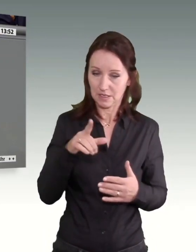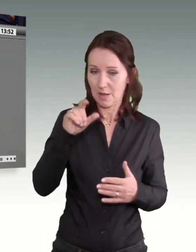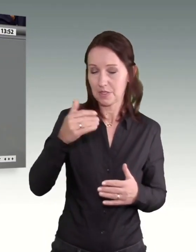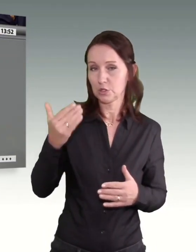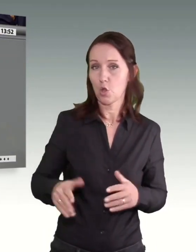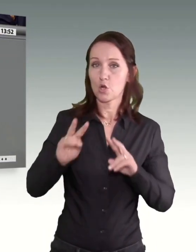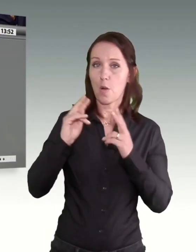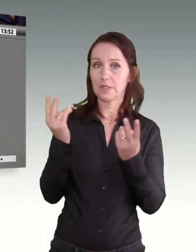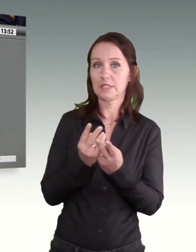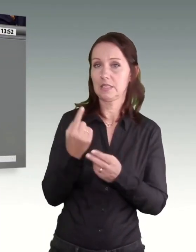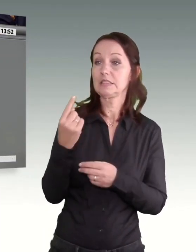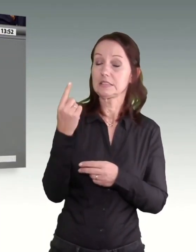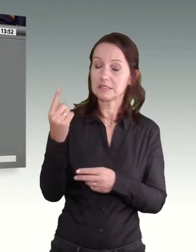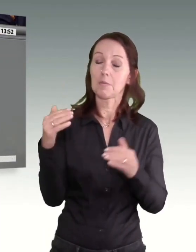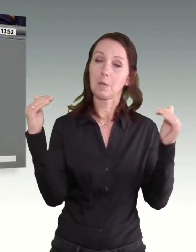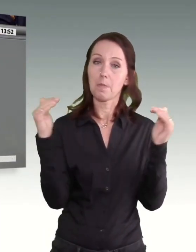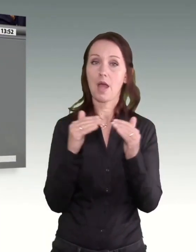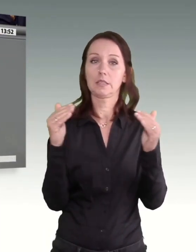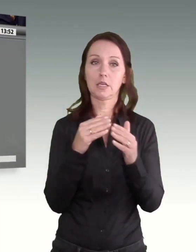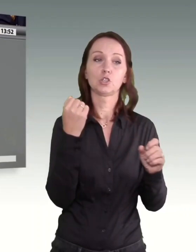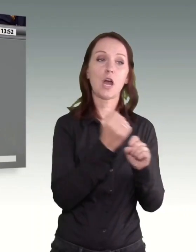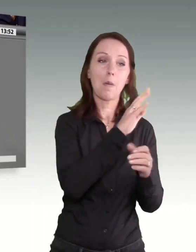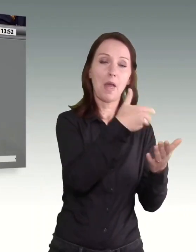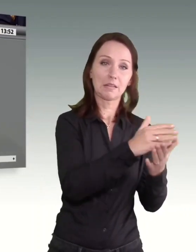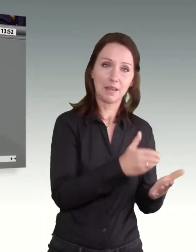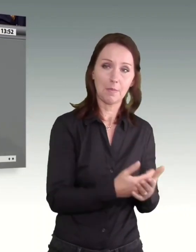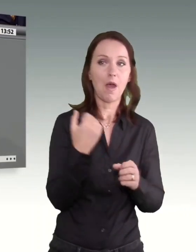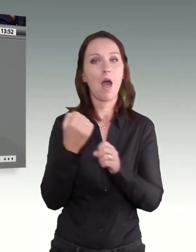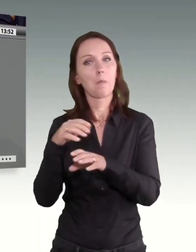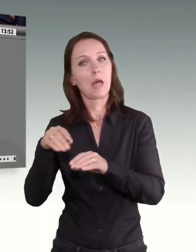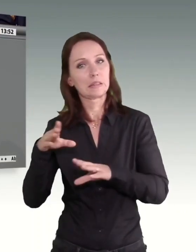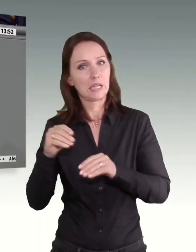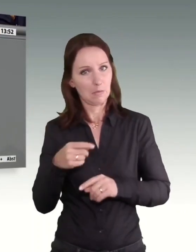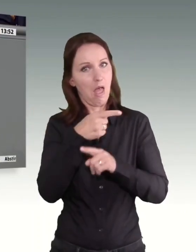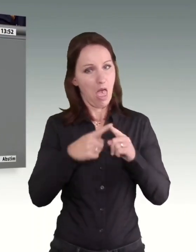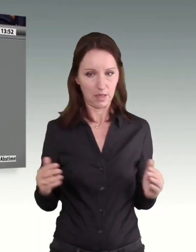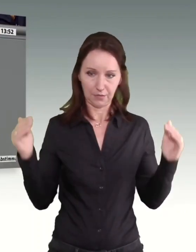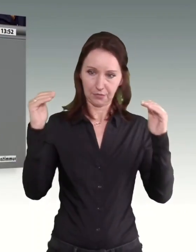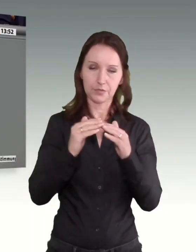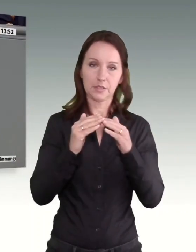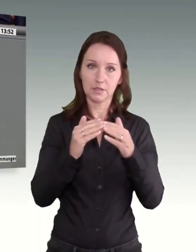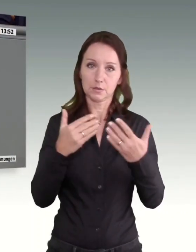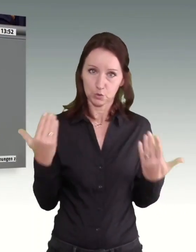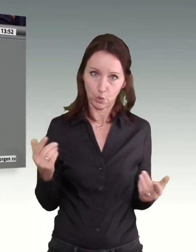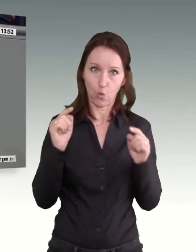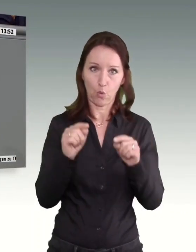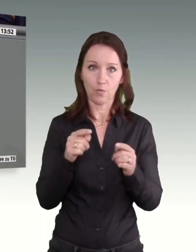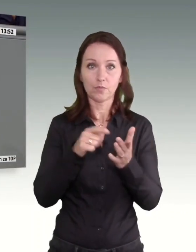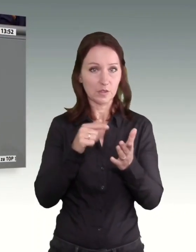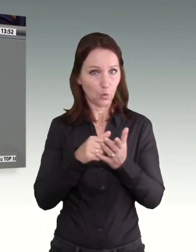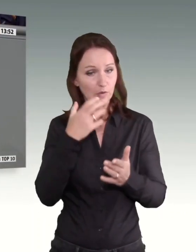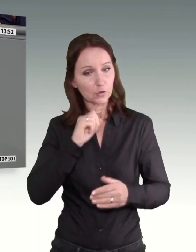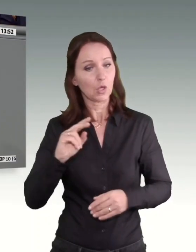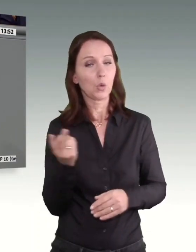paritätisch aus Arbeitgeberinnen und Arbeitnehmern besetzt wurde, um einen gemeinsamen Vorschlag für die